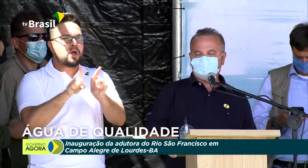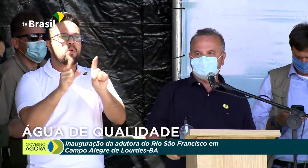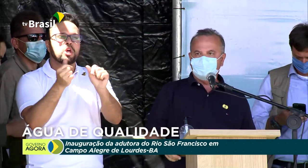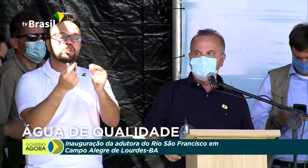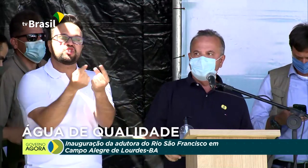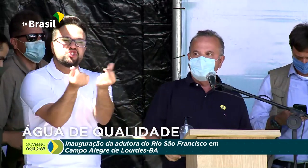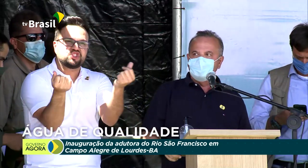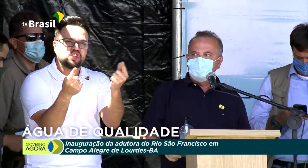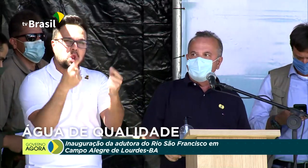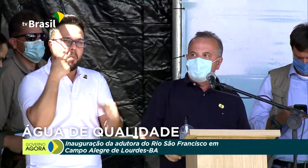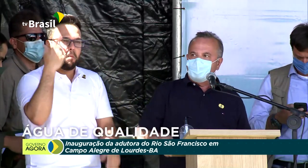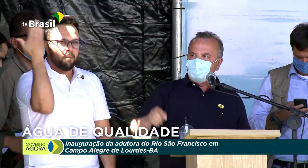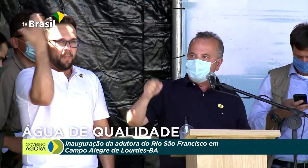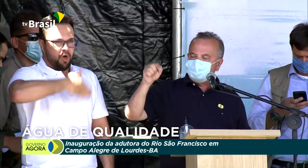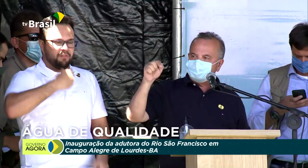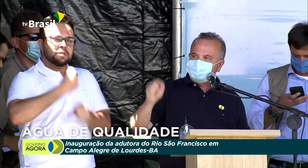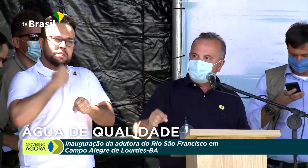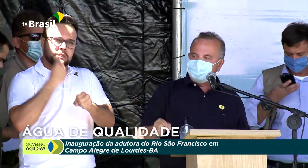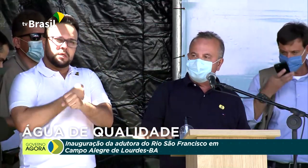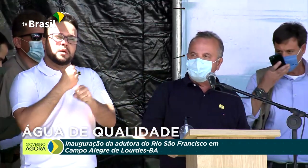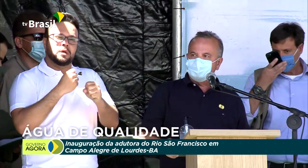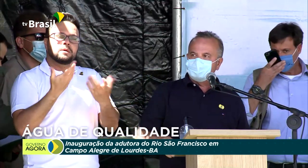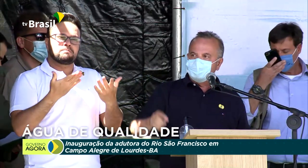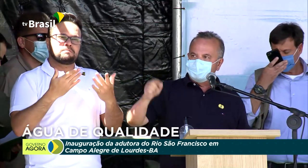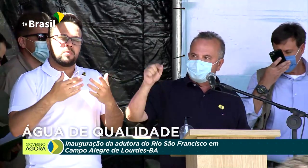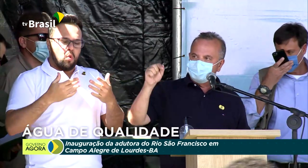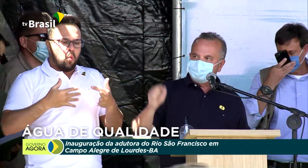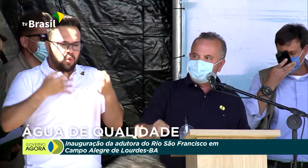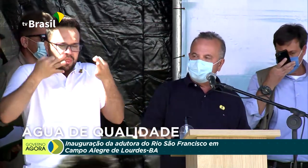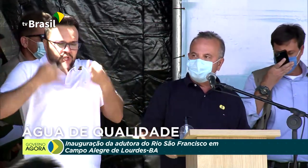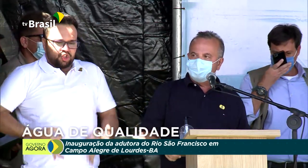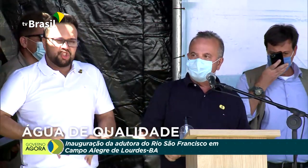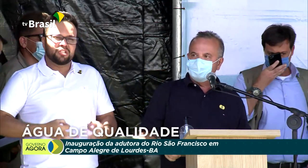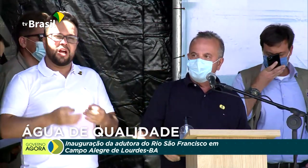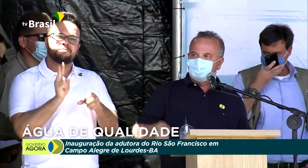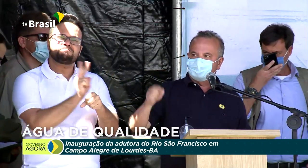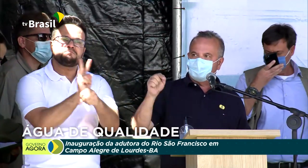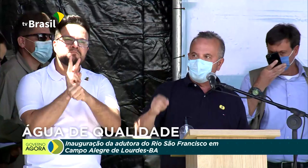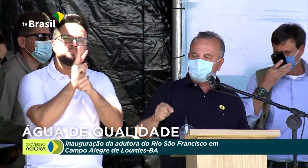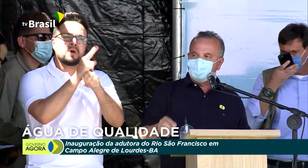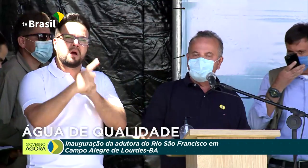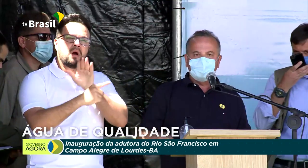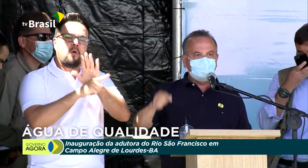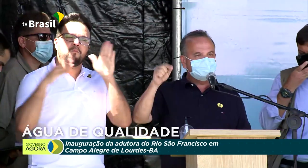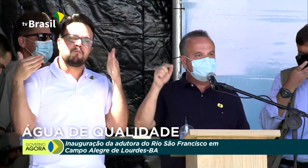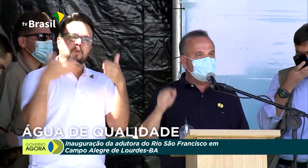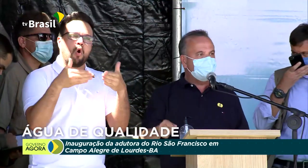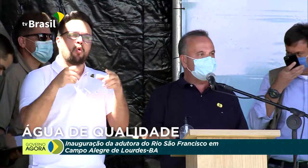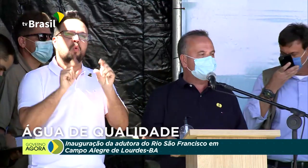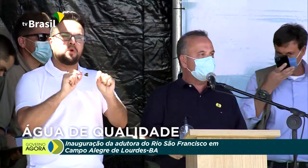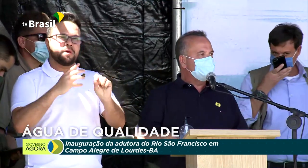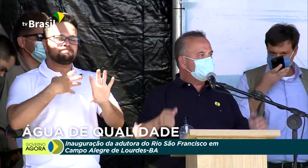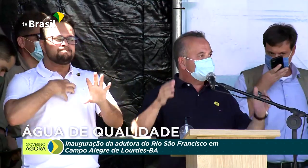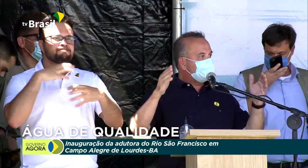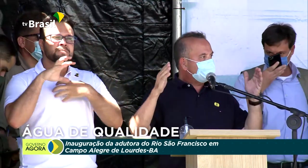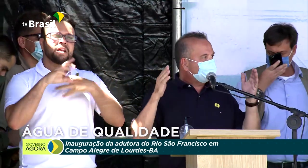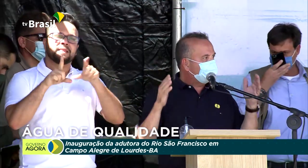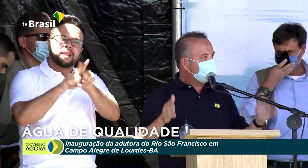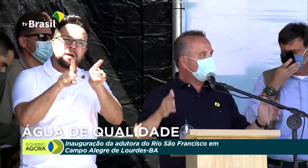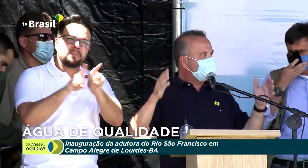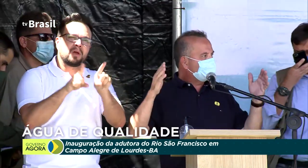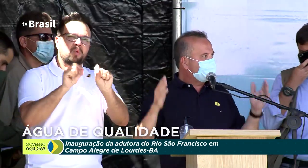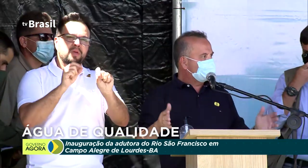impostos. Honestidade, probidade, foco, resiliência e